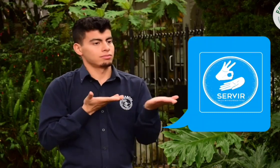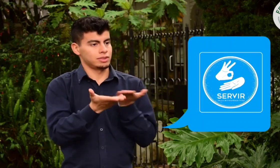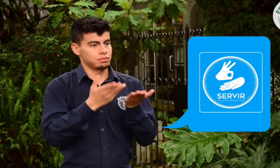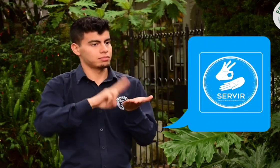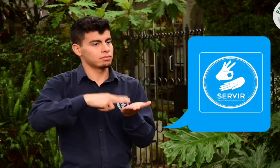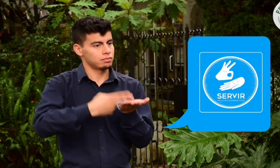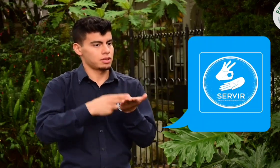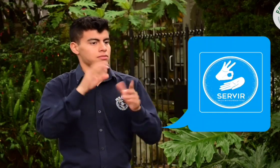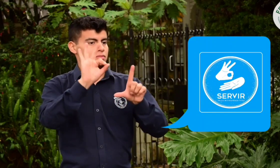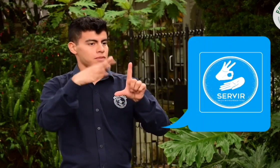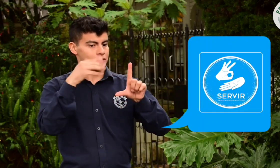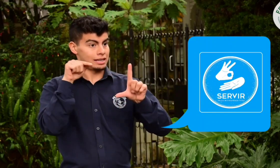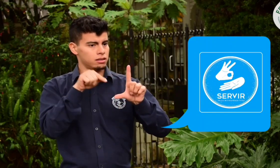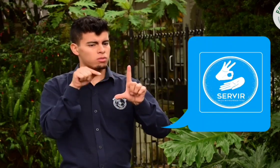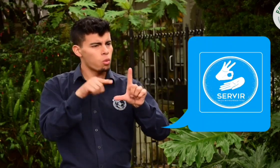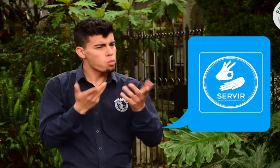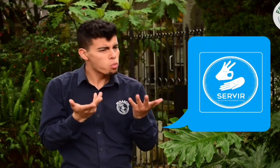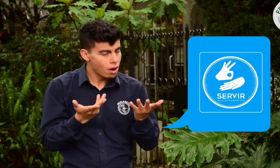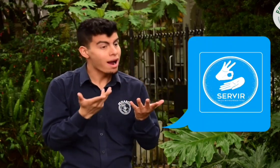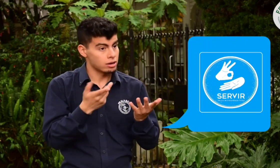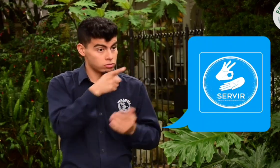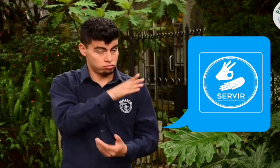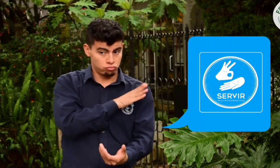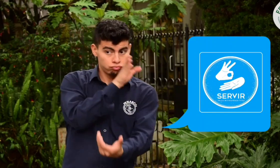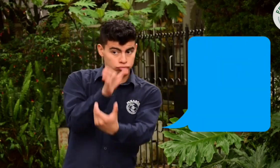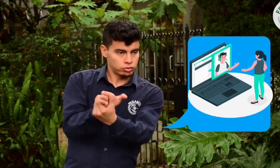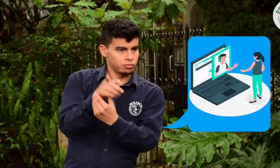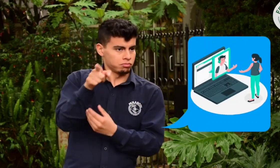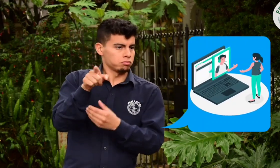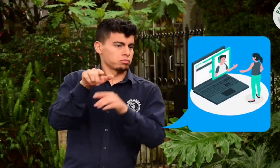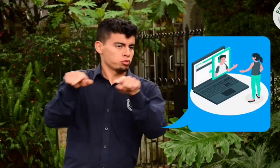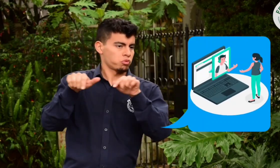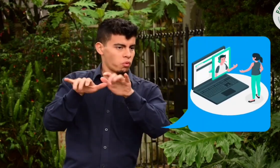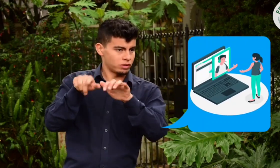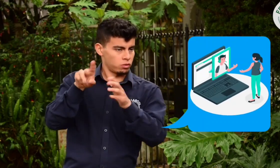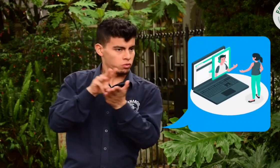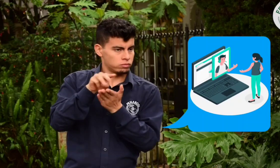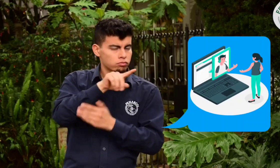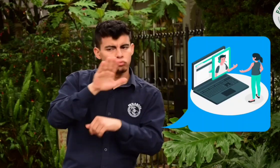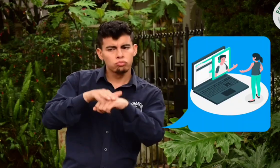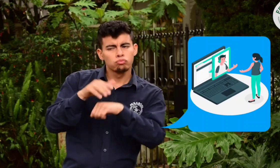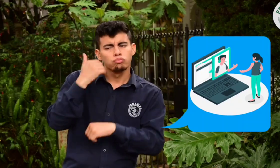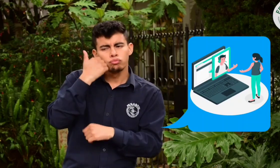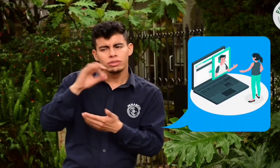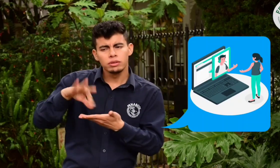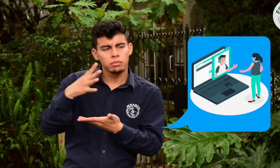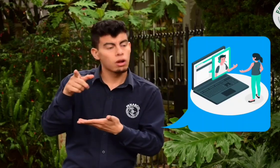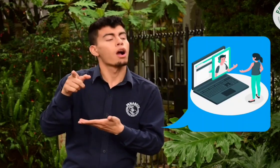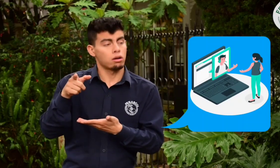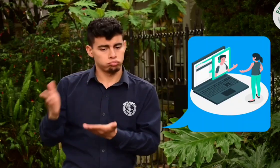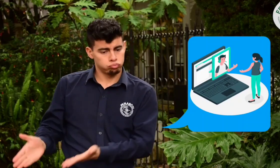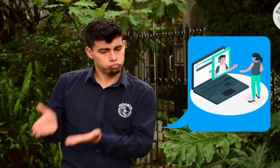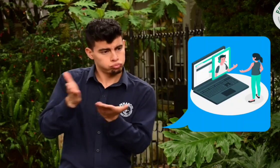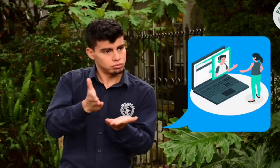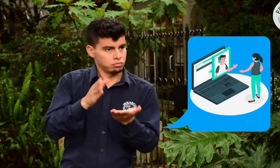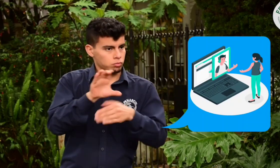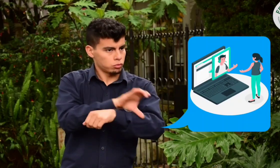usuarios SERVIR, el servicio de interpretación virtual, de modo que cuando vayas a un centro de experiencias Movistar, puedas solicitar